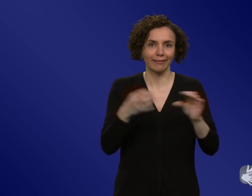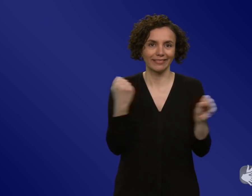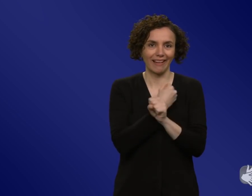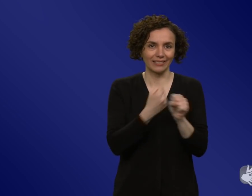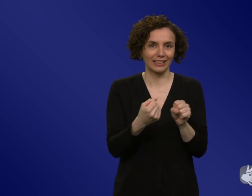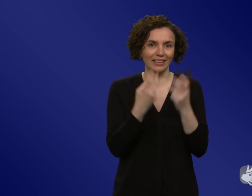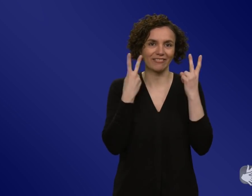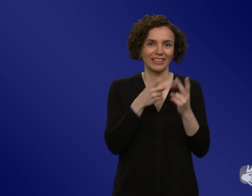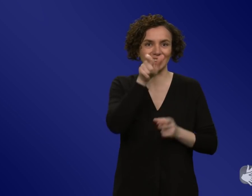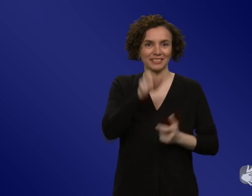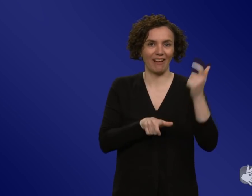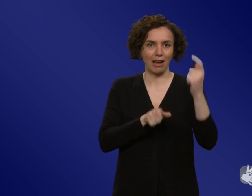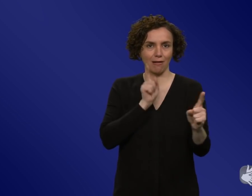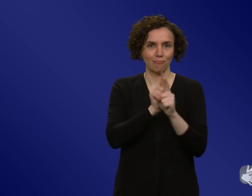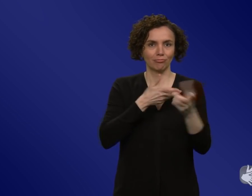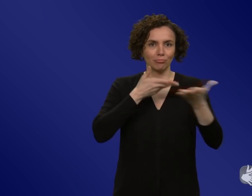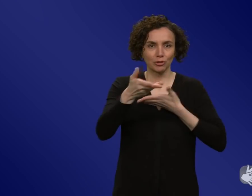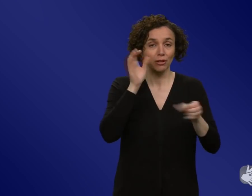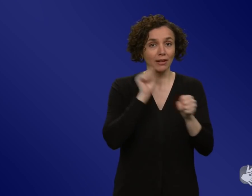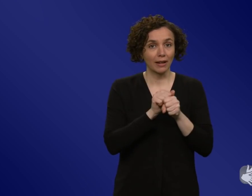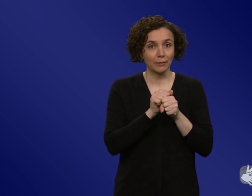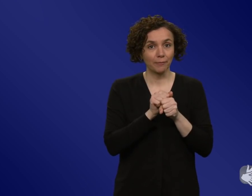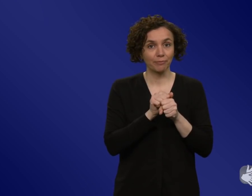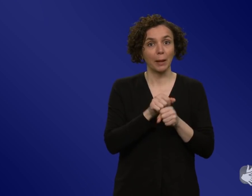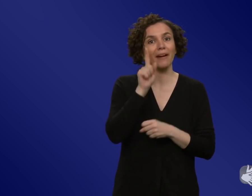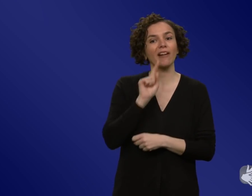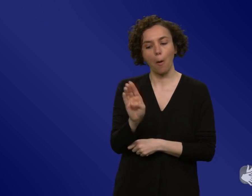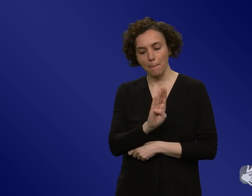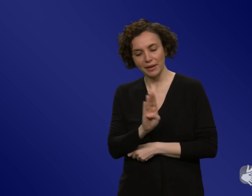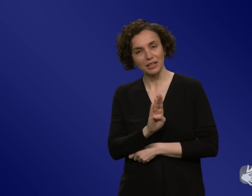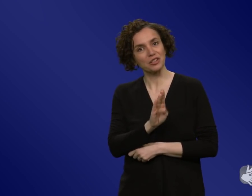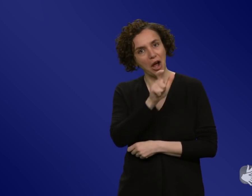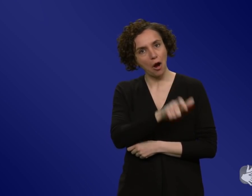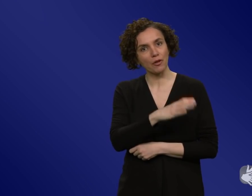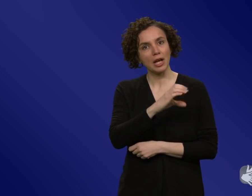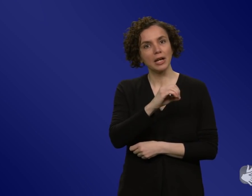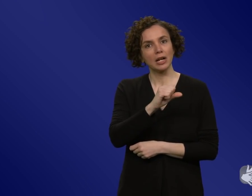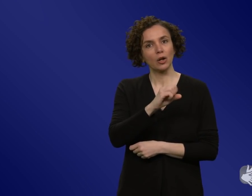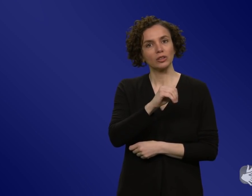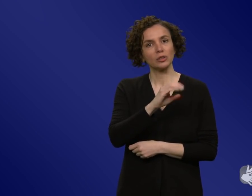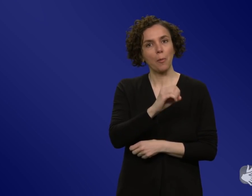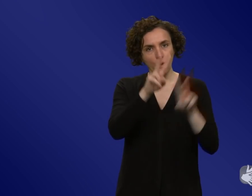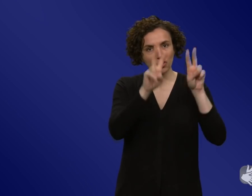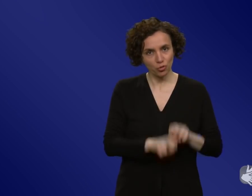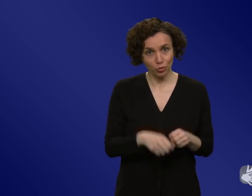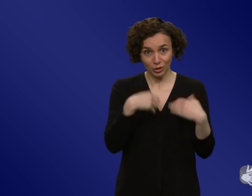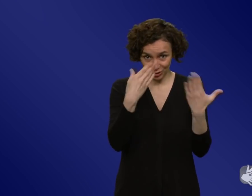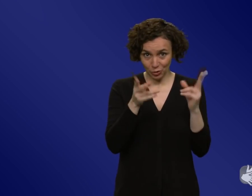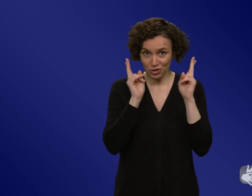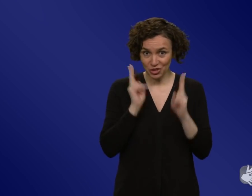Das machen Sie in der COSMOS-Studie aber auch, Frau Beetsch. Sie fragen, wo Unsicherheiten sind tatsächlich. Sie fragen ja nach dem Wissen über